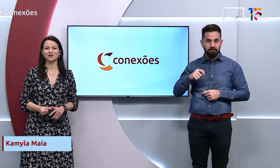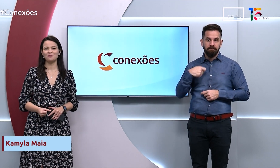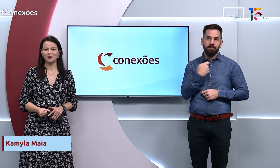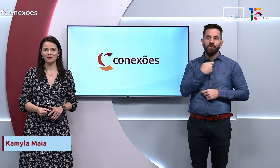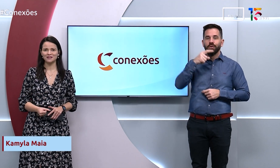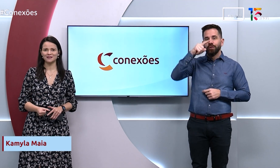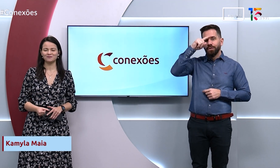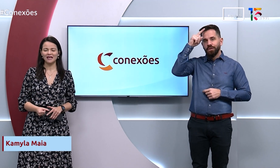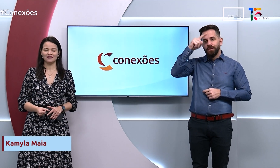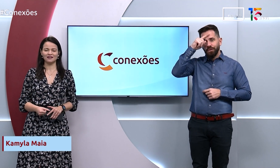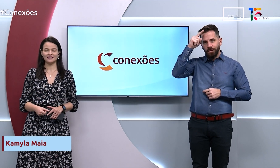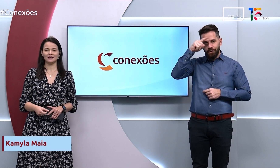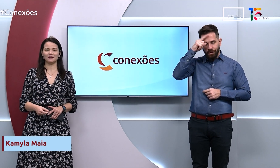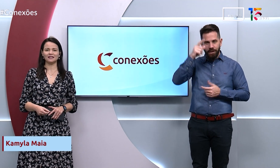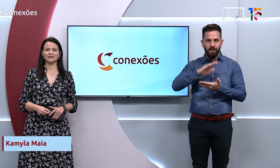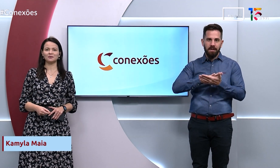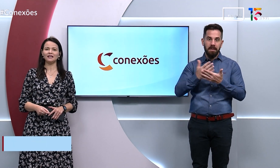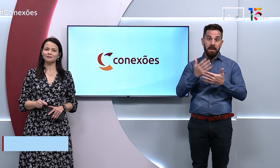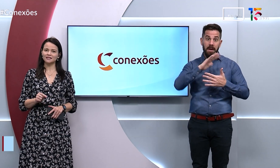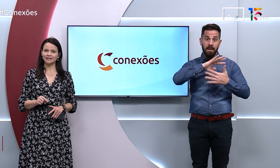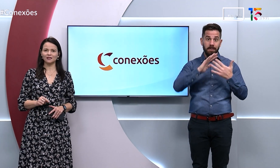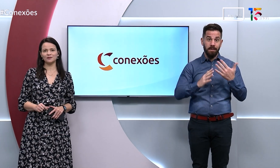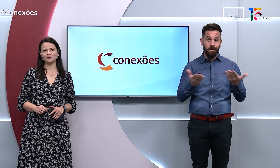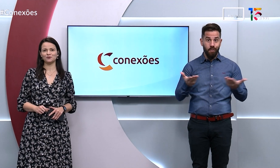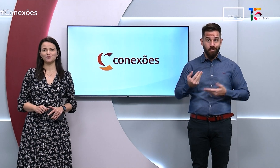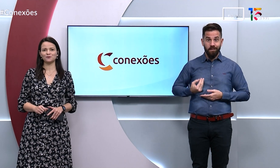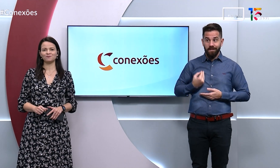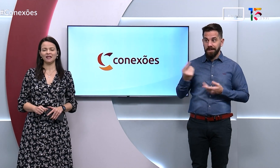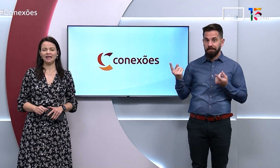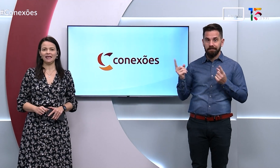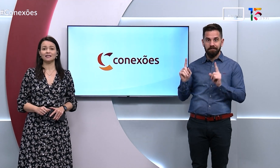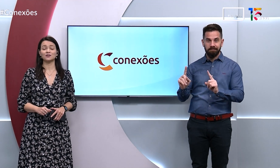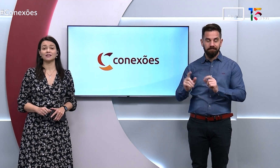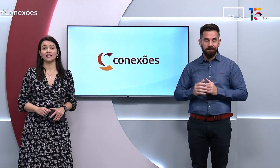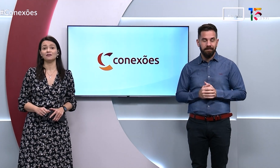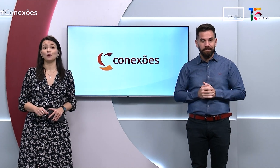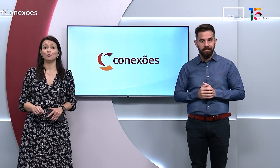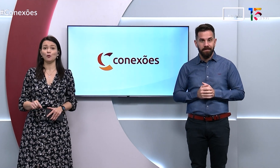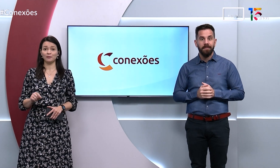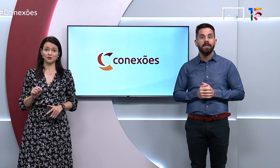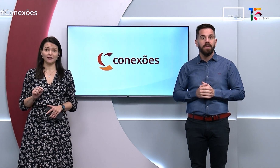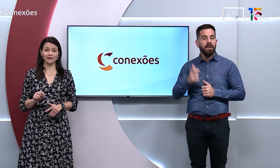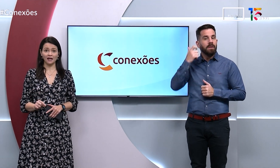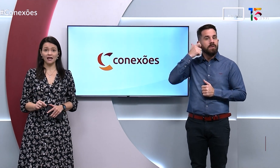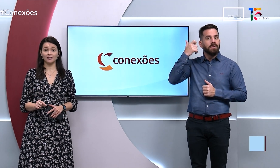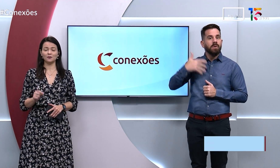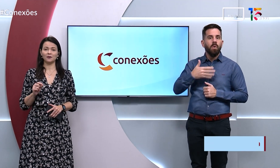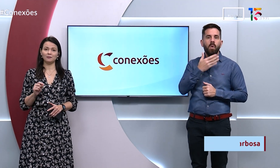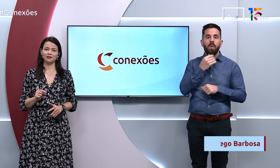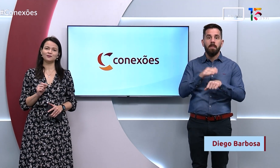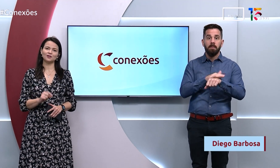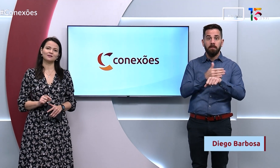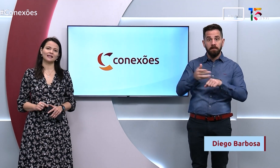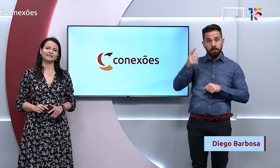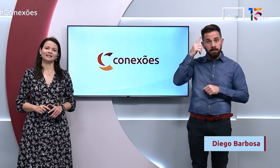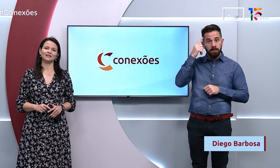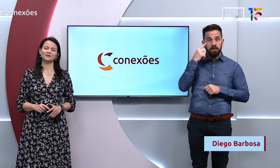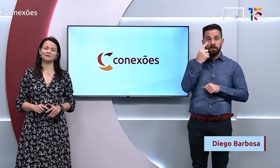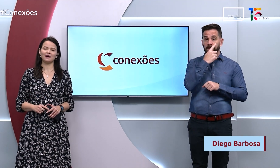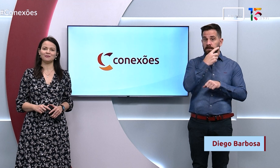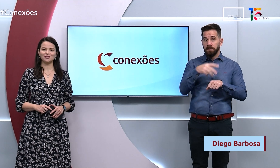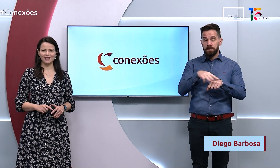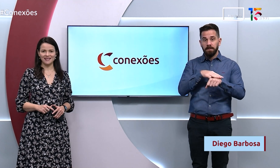professor Diego Barbosa, que faz a interpretação para Libras aqui no estúdio. Ele se descreve como um homem de pele clara, com cabelos e olhos